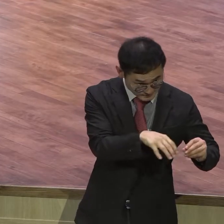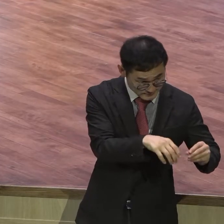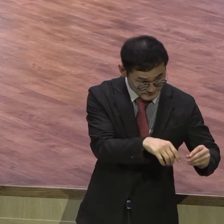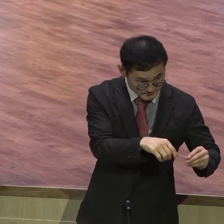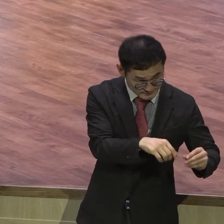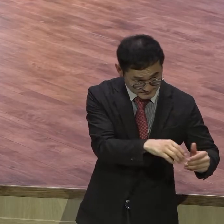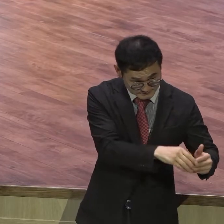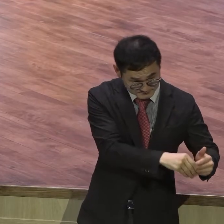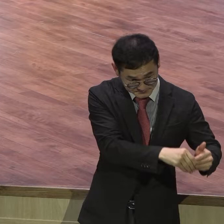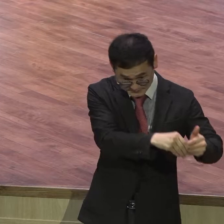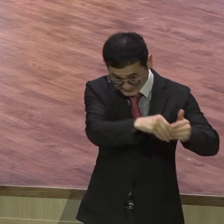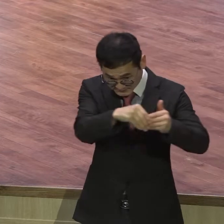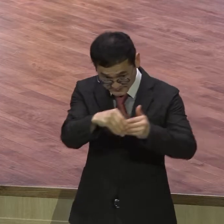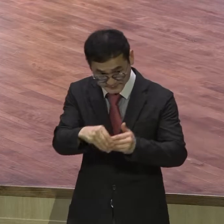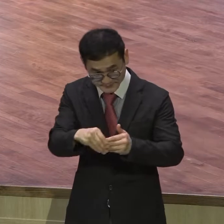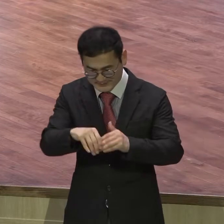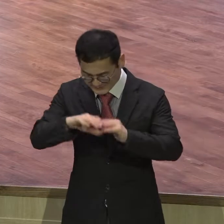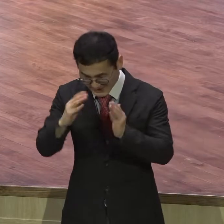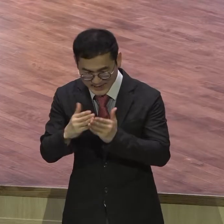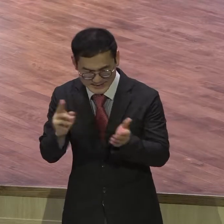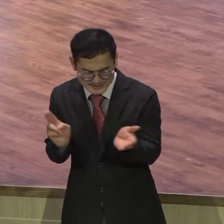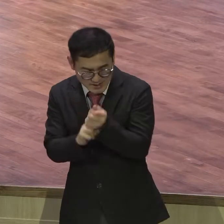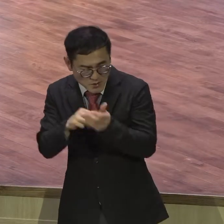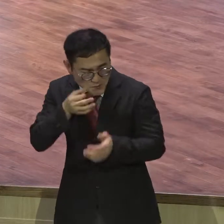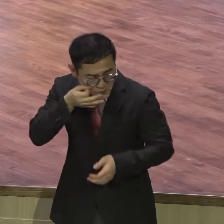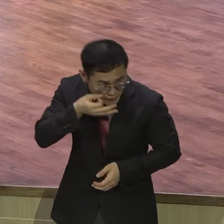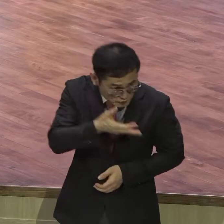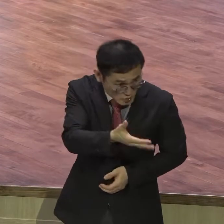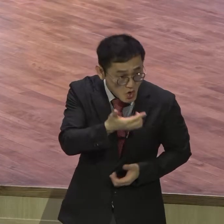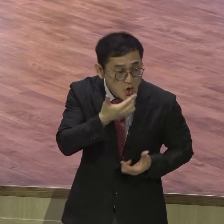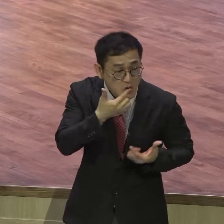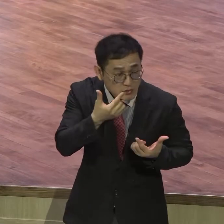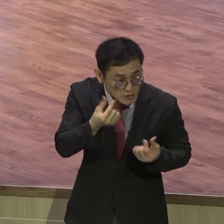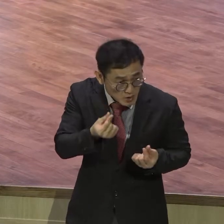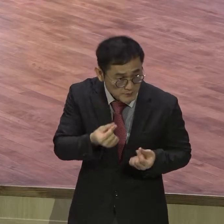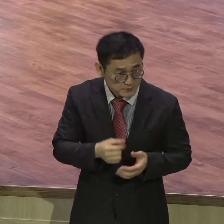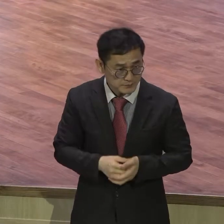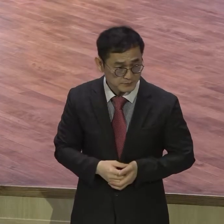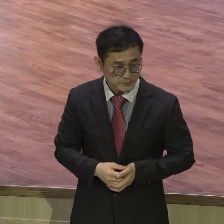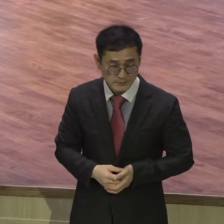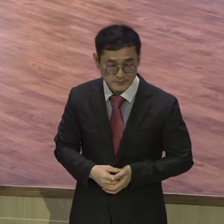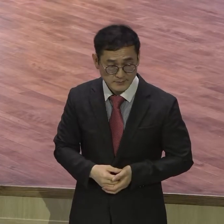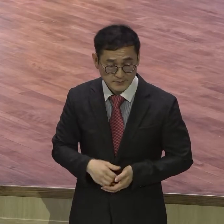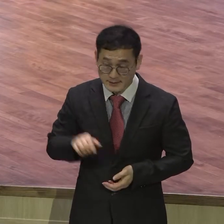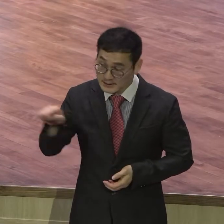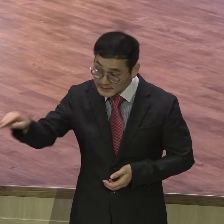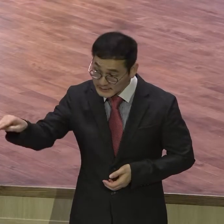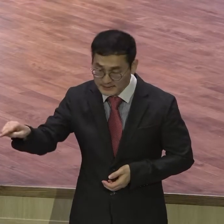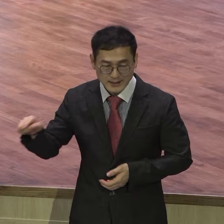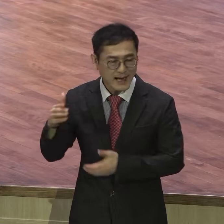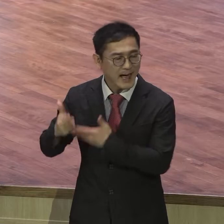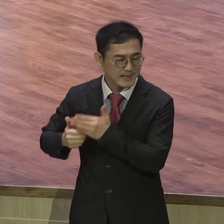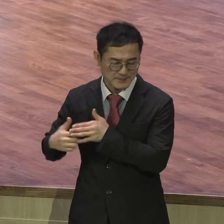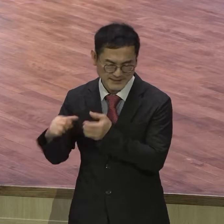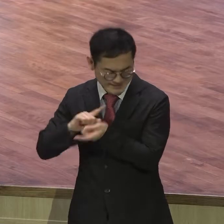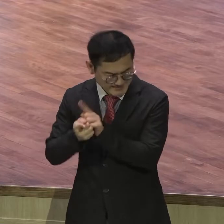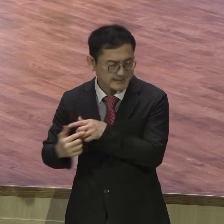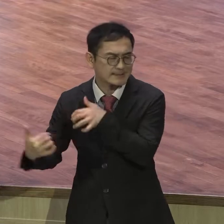목준에서 모든 일을 향하신 것 같이 이제도 너희를 위하여 싸우실 것이며 광야에서도 너희가 당하였거니와